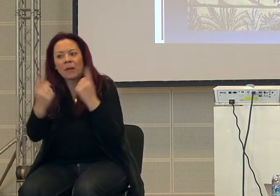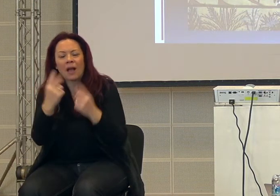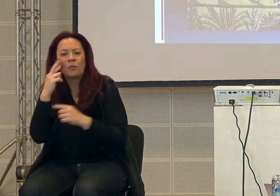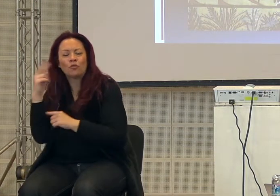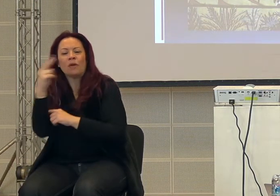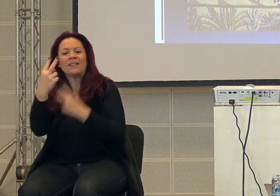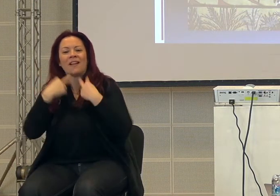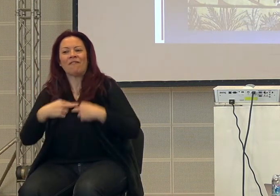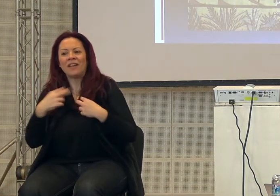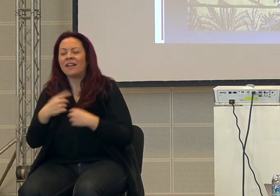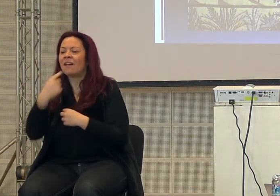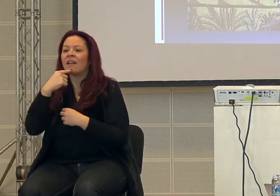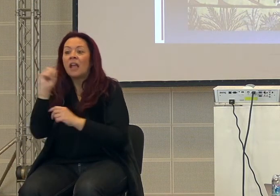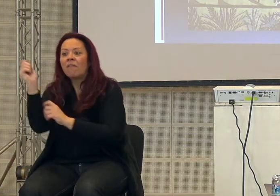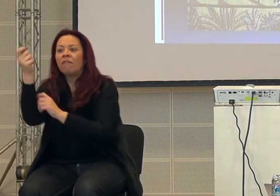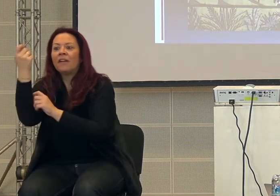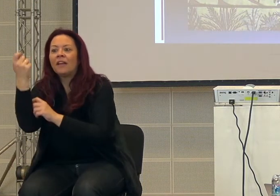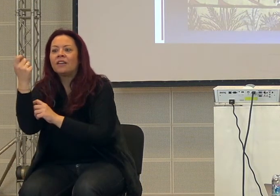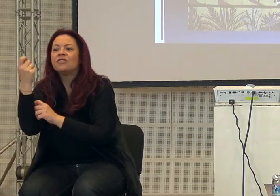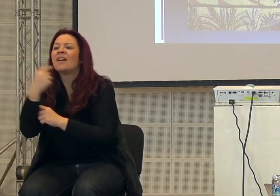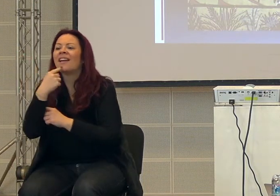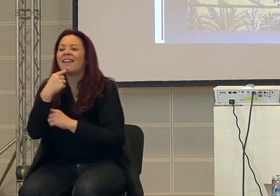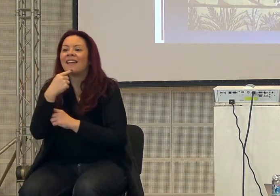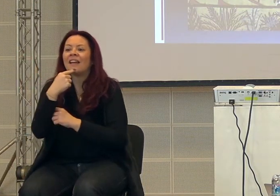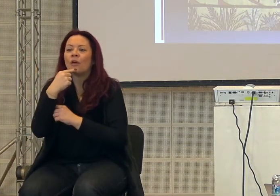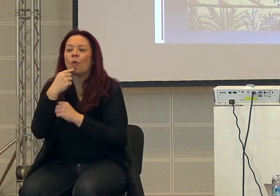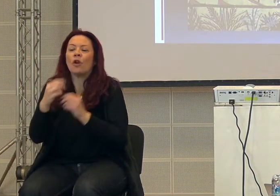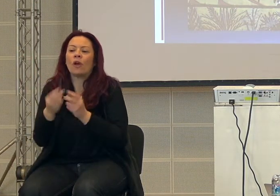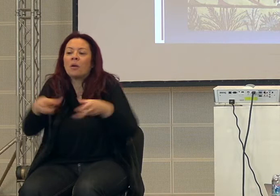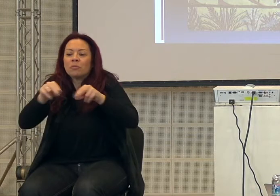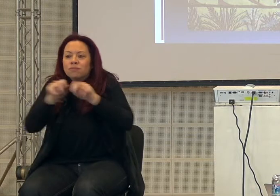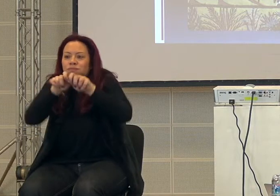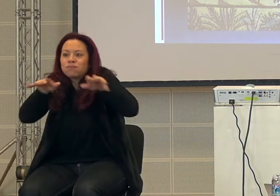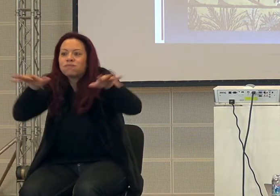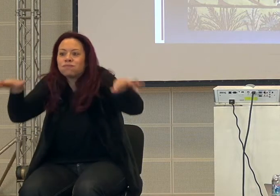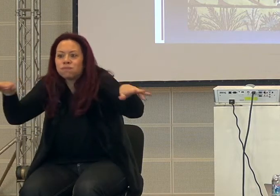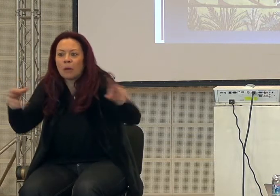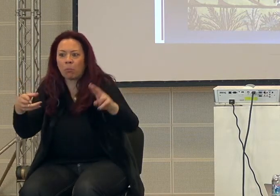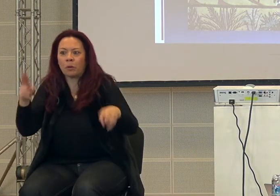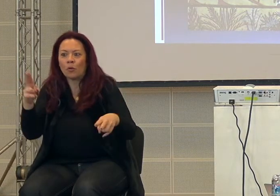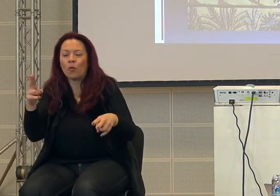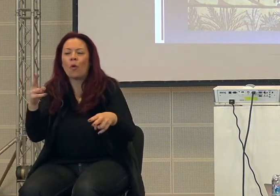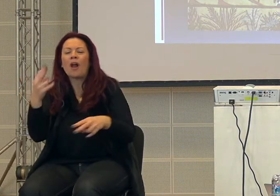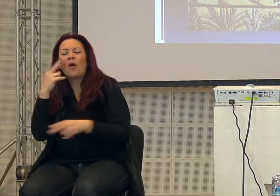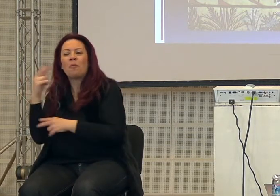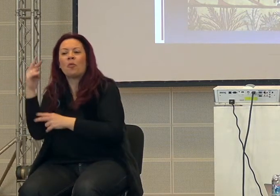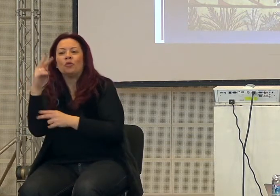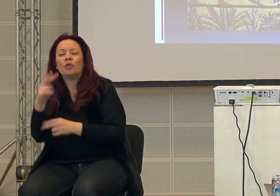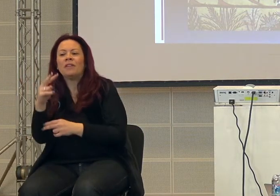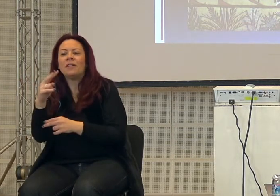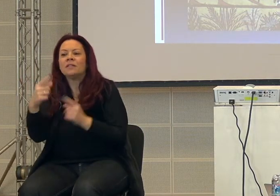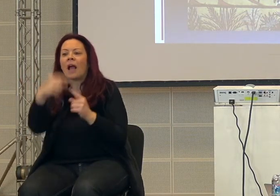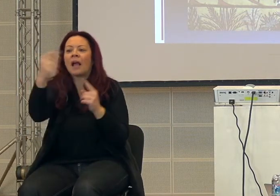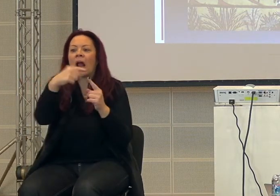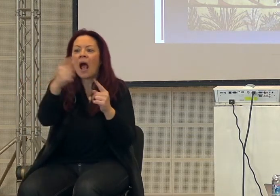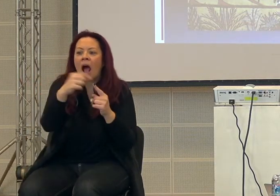chi ha successo è quello che si moltiplica più di tutti, allora da questo punto di vista è il grano che